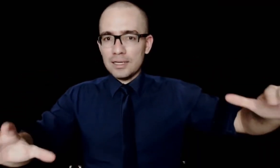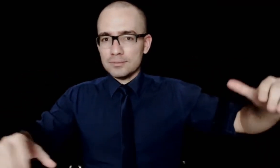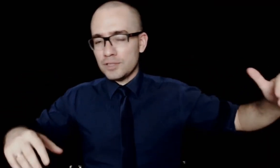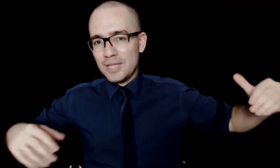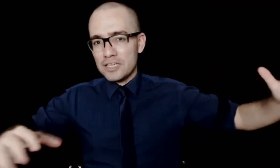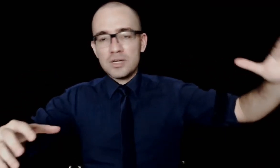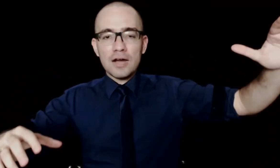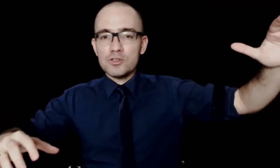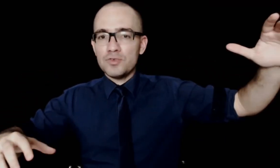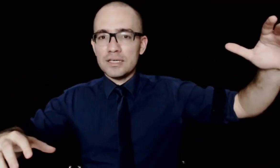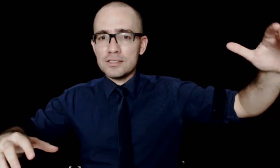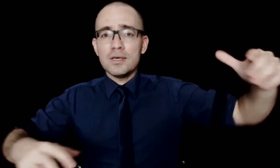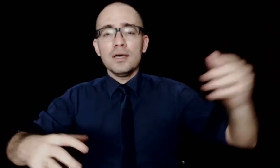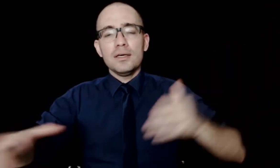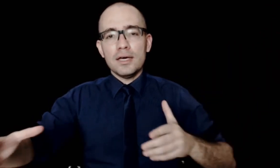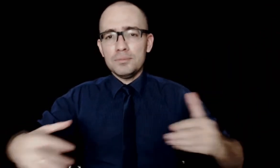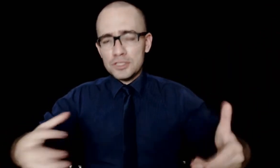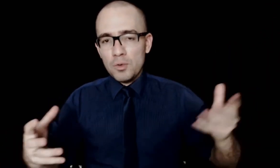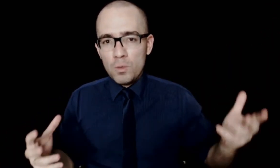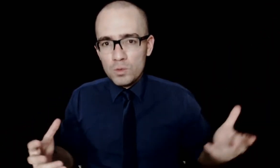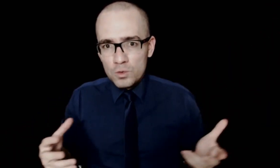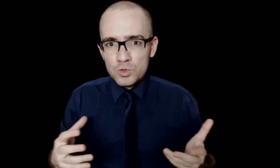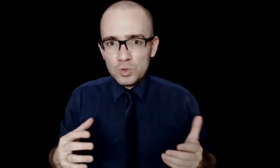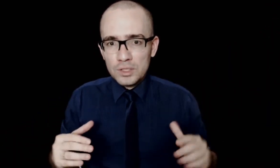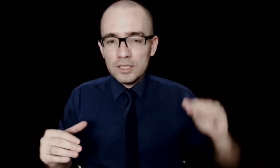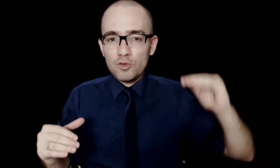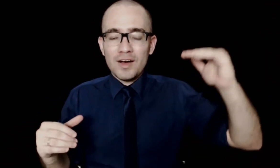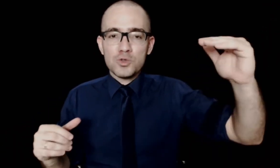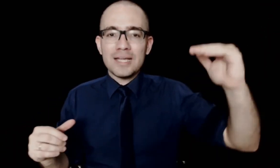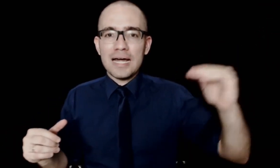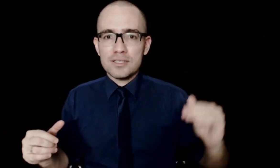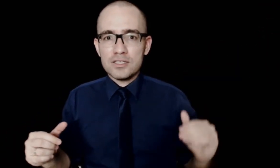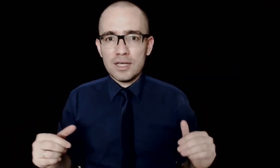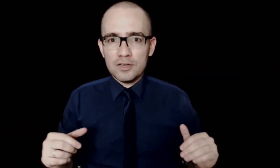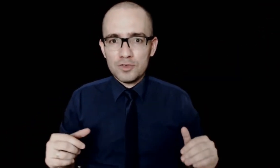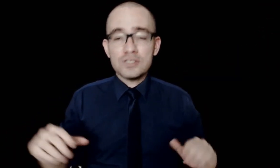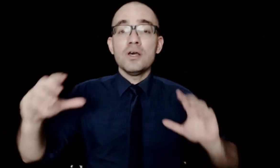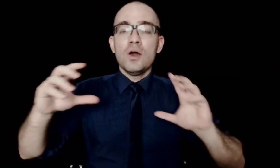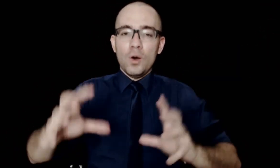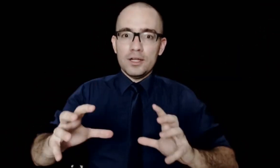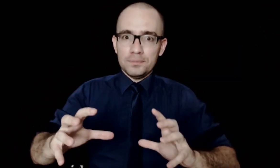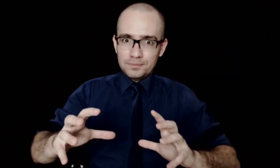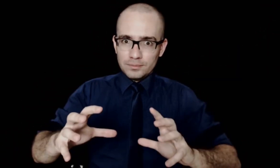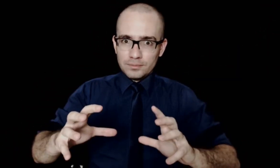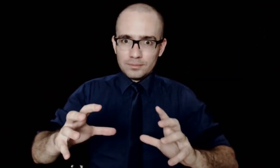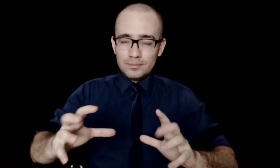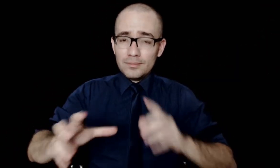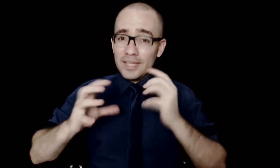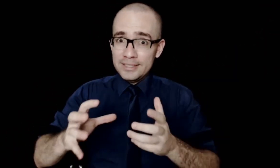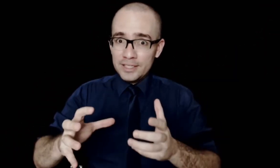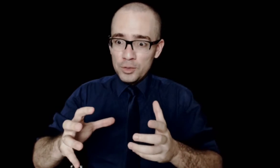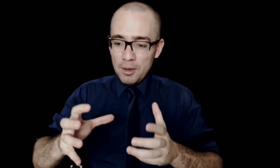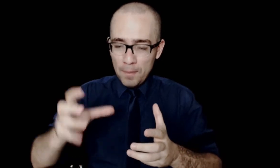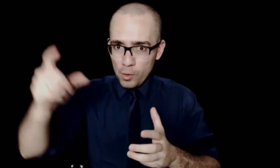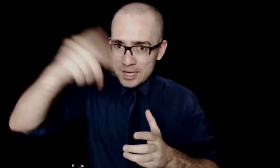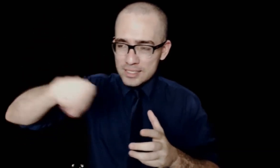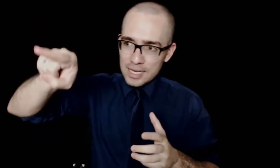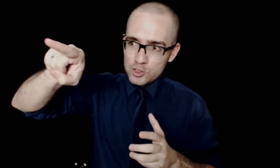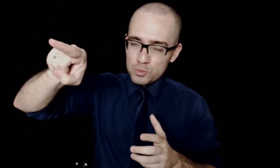lá, tem 10 cargos diferentes, e aí me chamam como consultor. Eu faço a análise das tarefas. Olha, em teoria, para alcançar esse